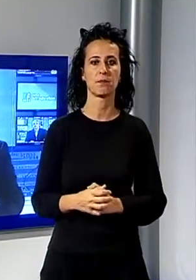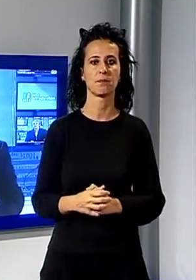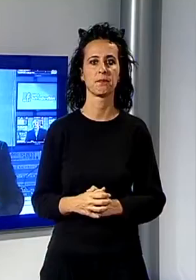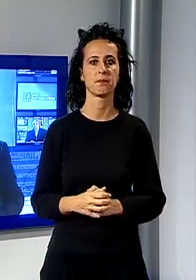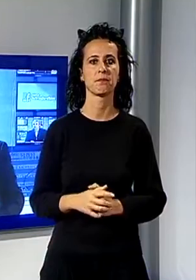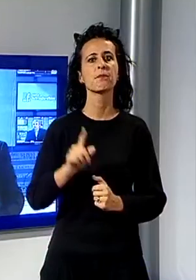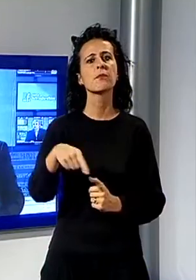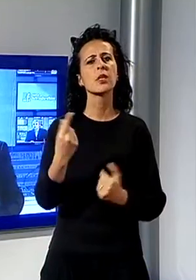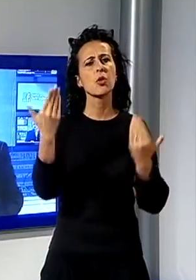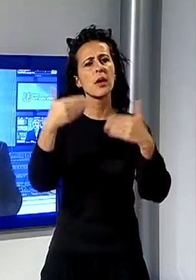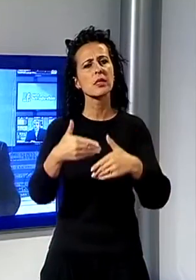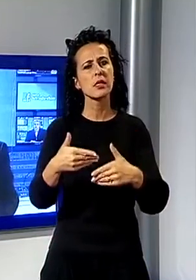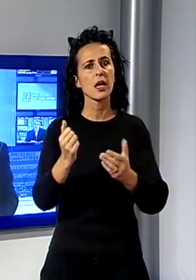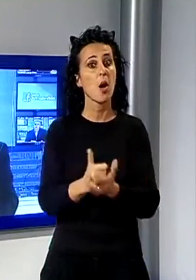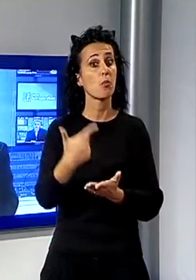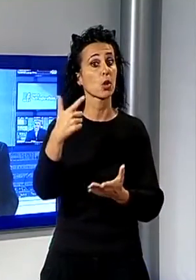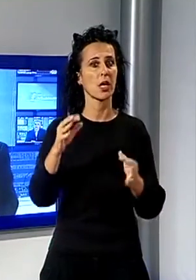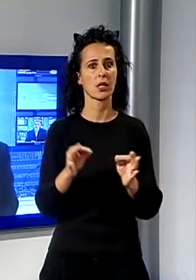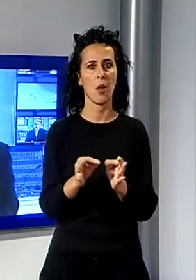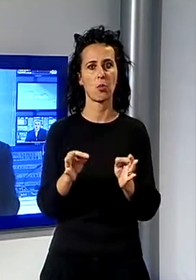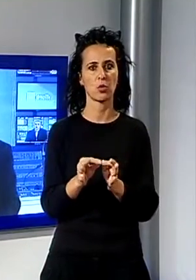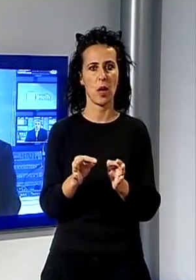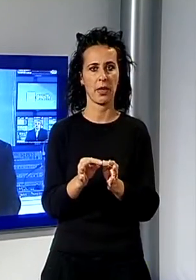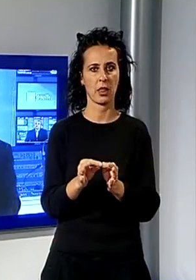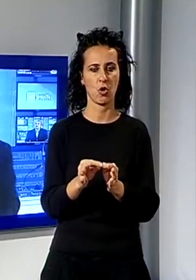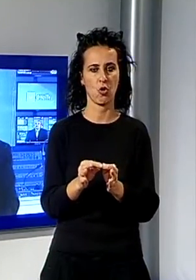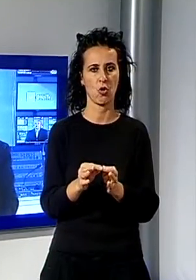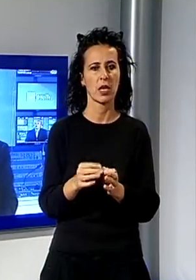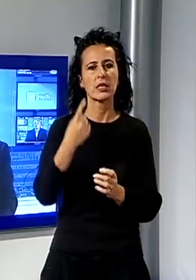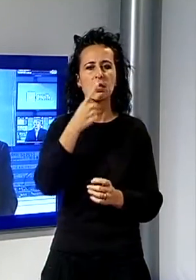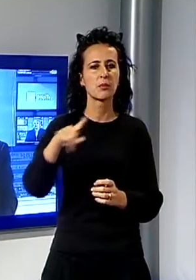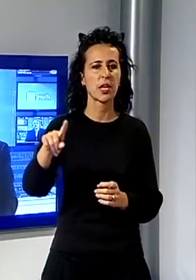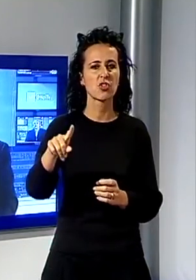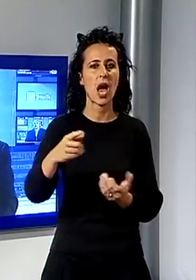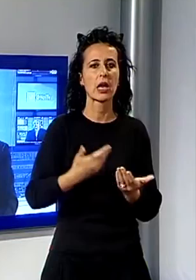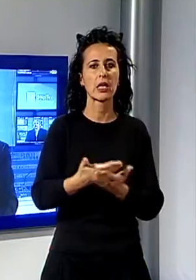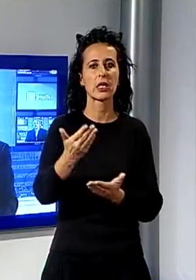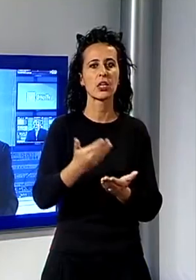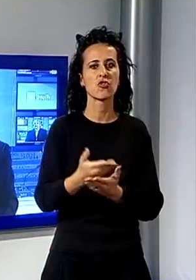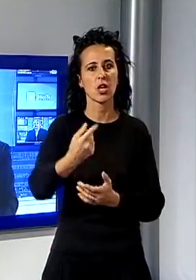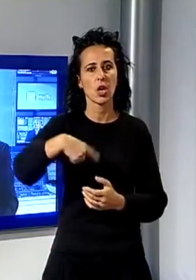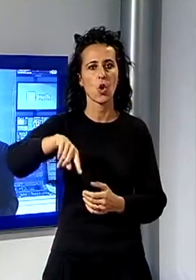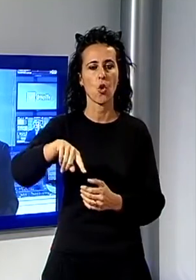appuntamento su Noi TV, uno speciale del TG Noi dedicato alle vicende della KME di Fornaci.